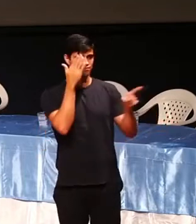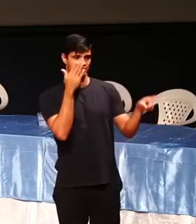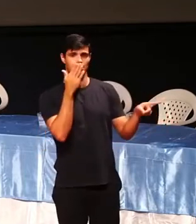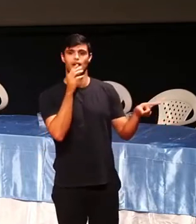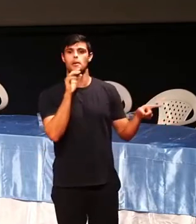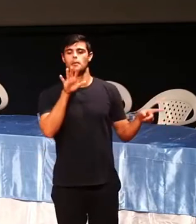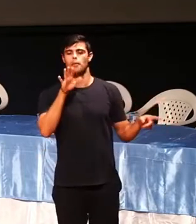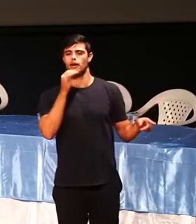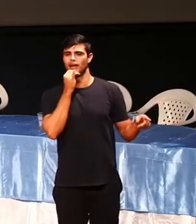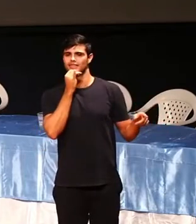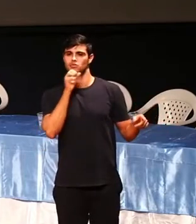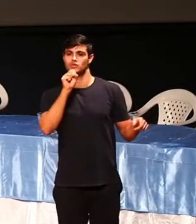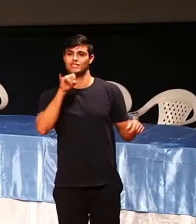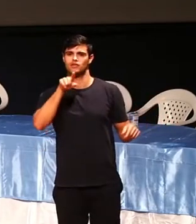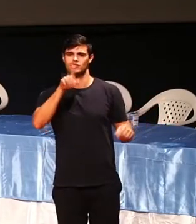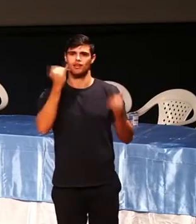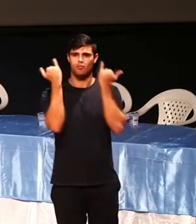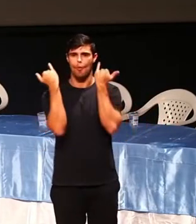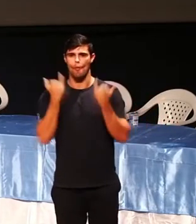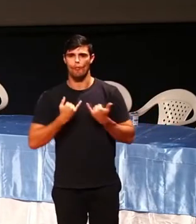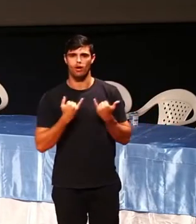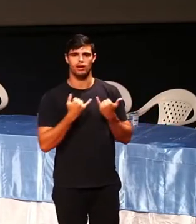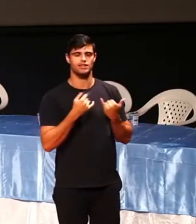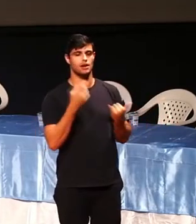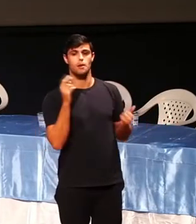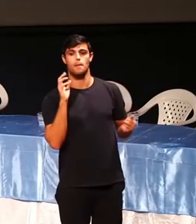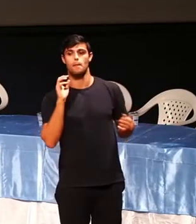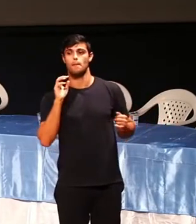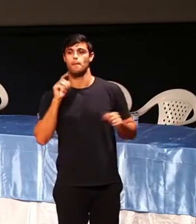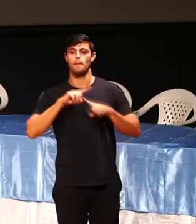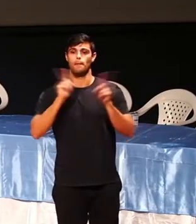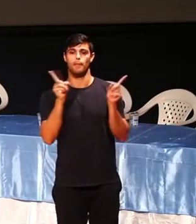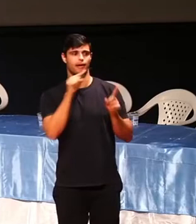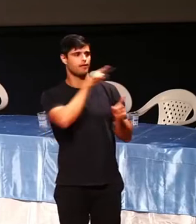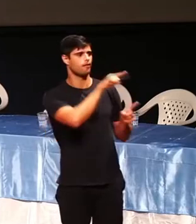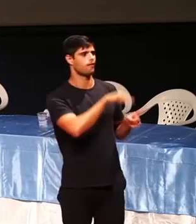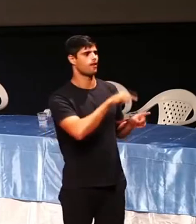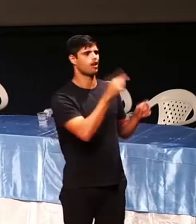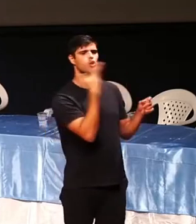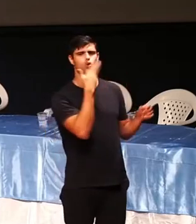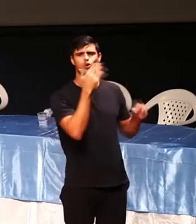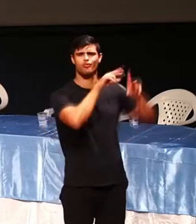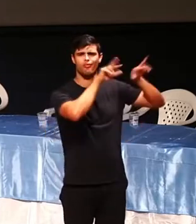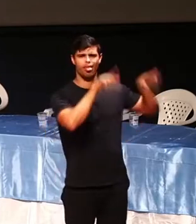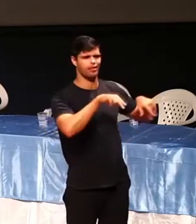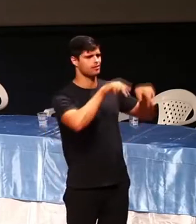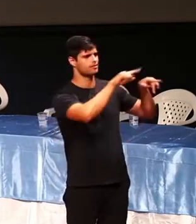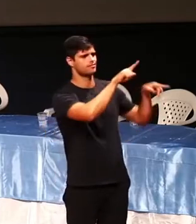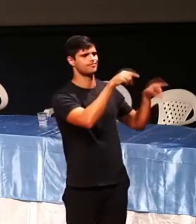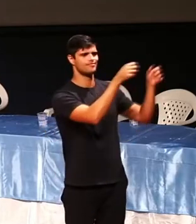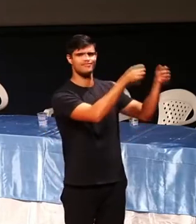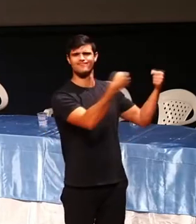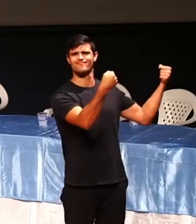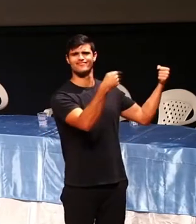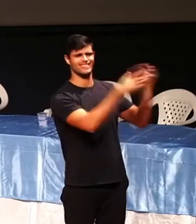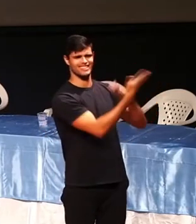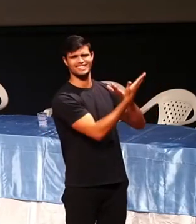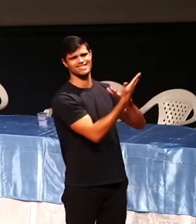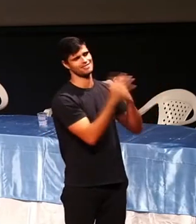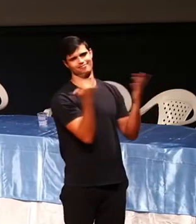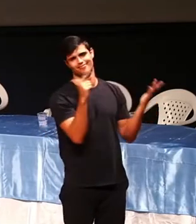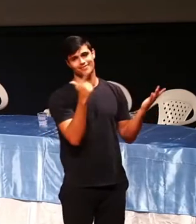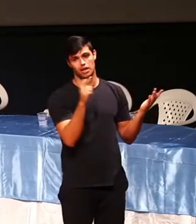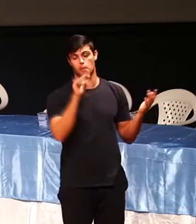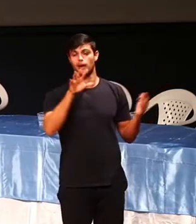difícil você sair na padaria 10 horas da noite para ir comprar um chocolate. Só você pôr muito chocolate. Mas é mais difícil. Agora, se tem na